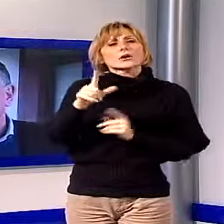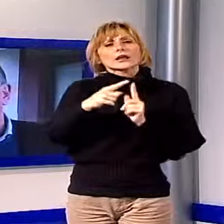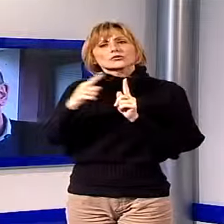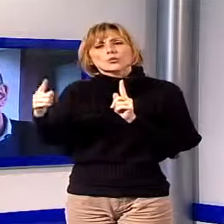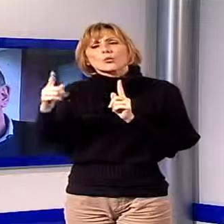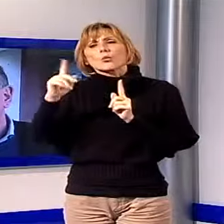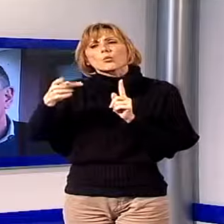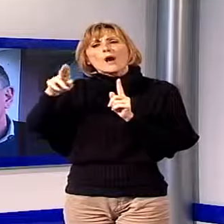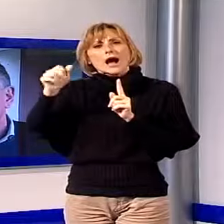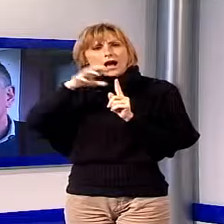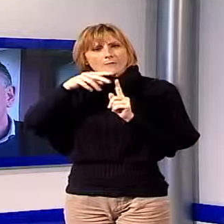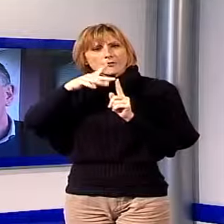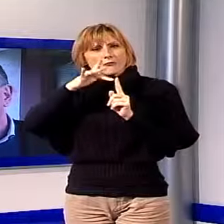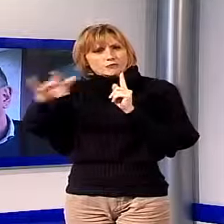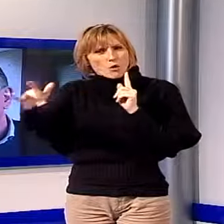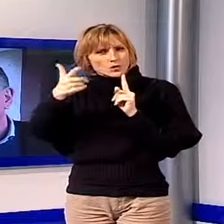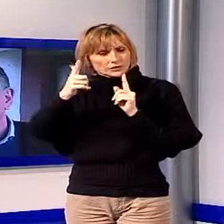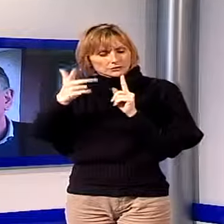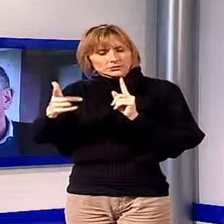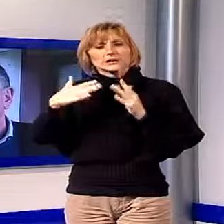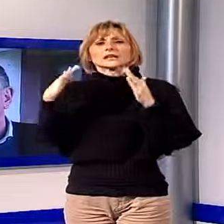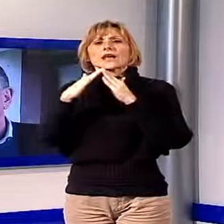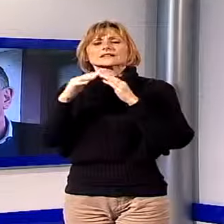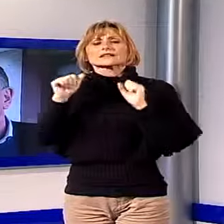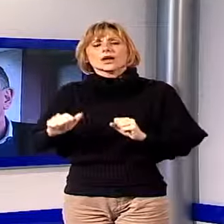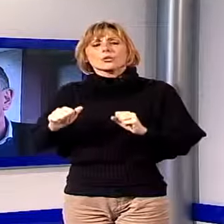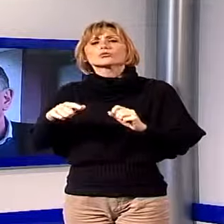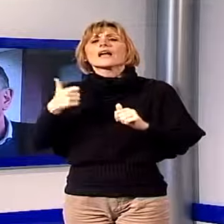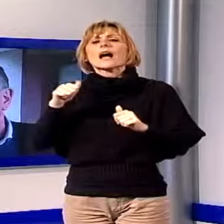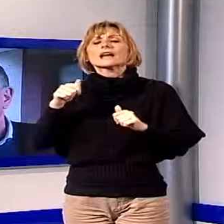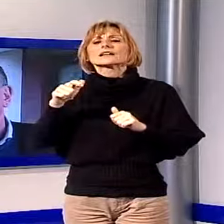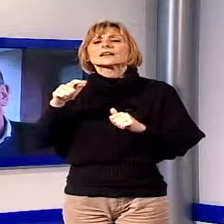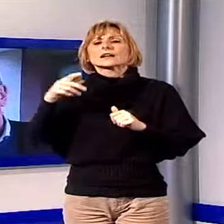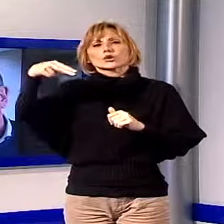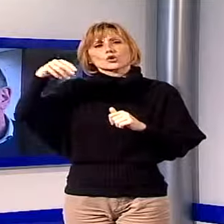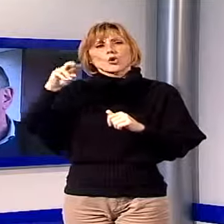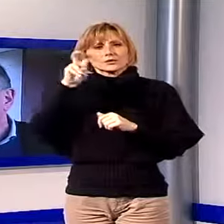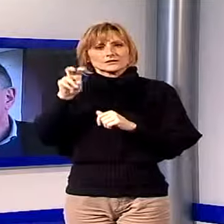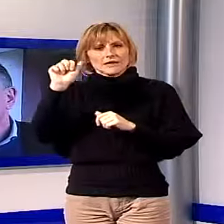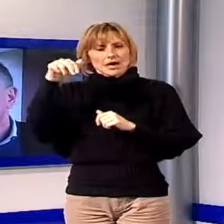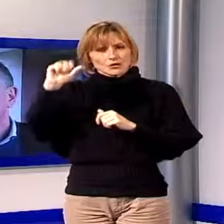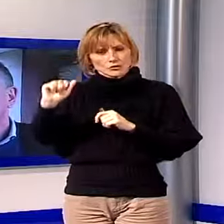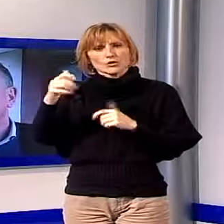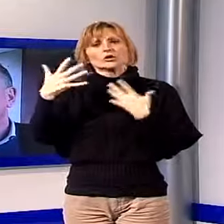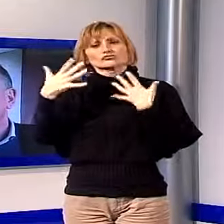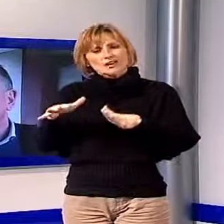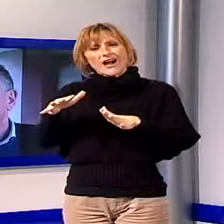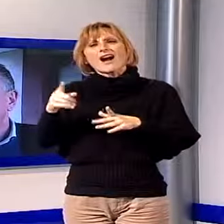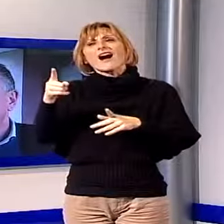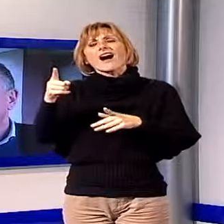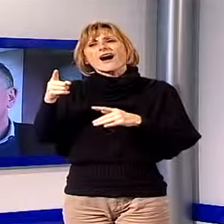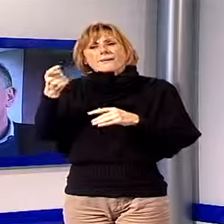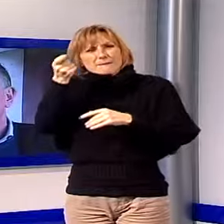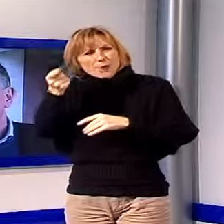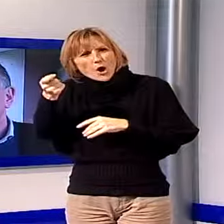Guamo e una casa della salute a ovest, quindi nella zona di Nozzano che è già una zona peraltro vocata